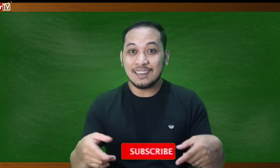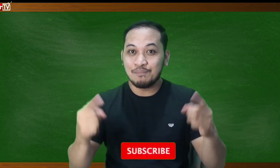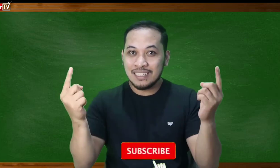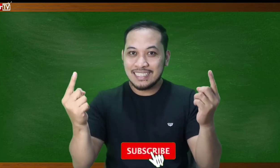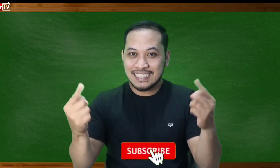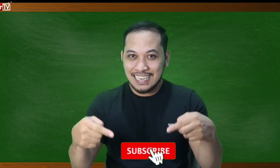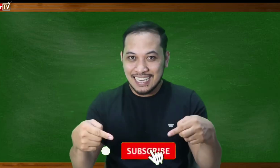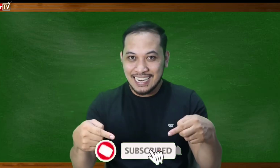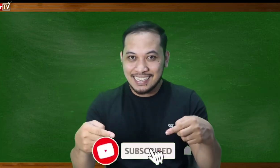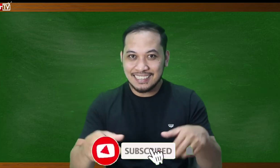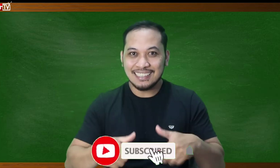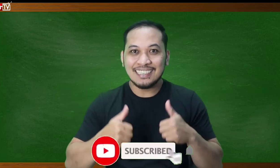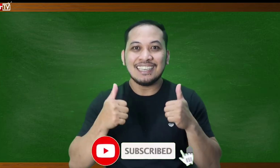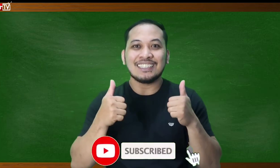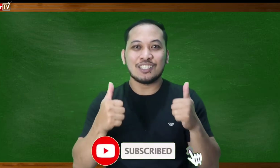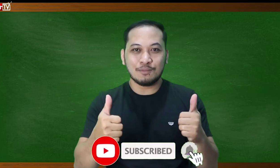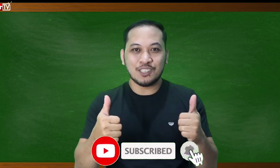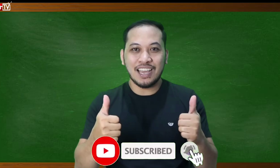just click here to subscribe